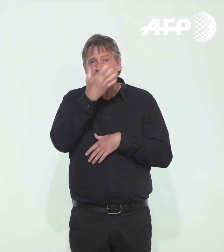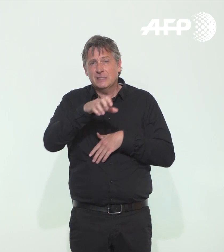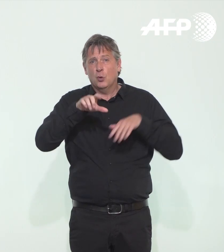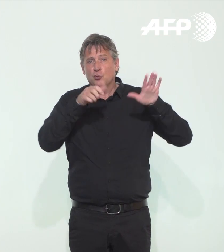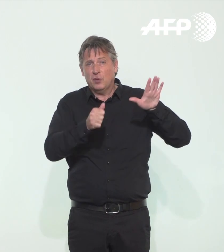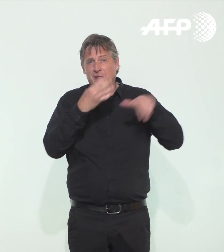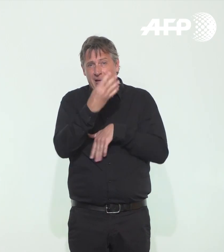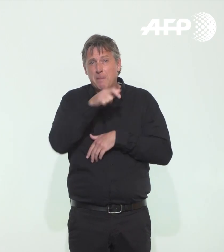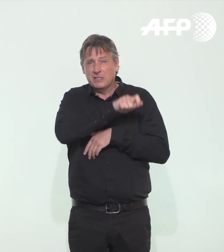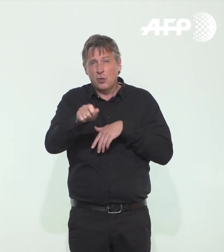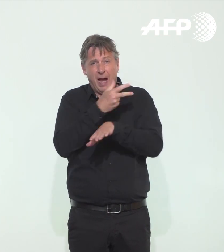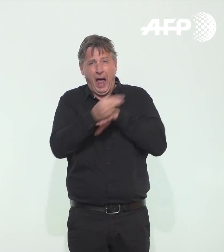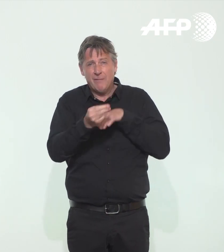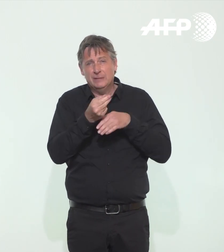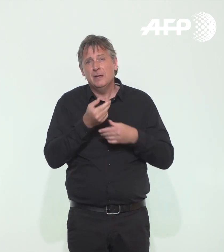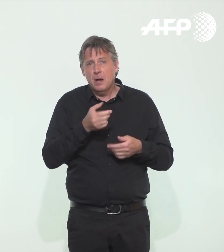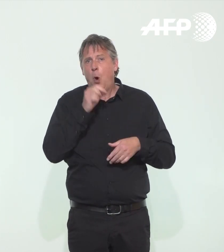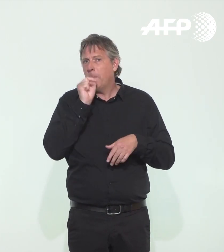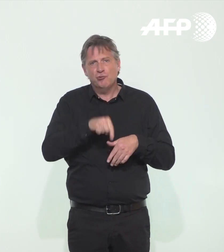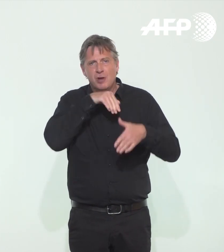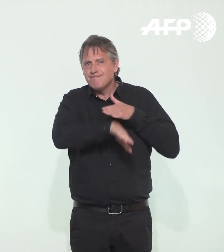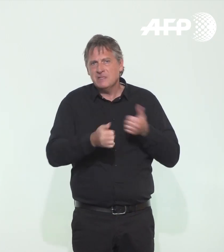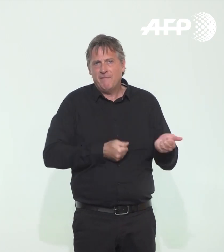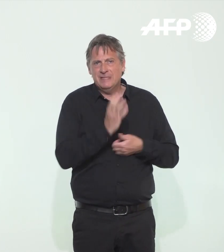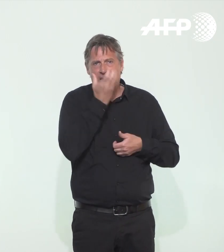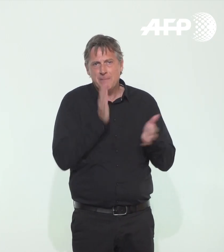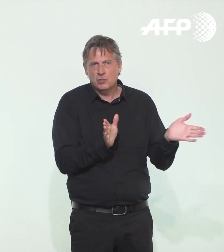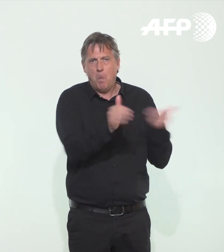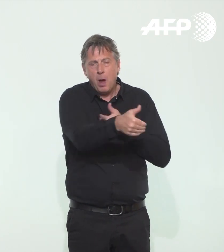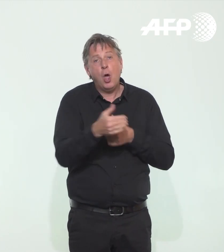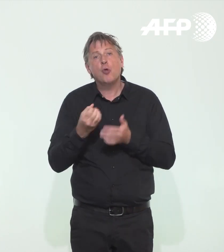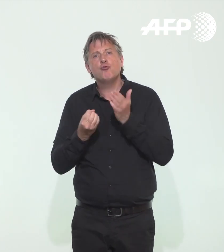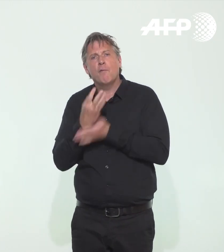grave qui ont nécessité une prise en charge en réanimation. Et bonne nouvelle,